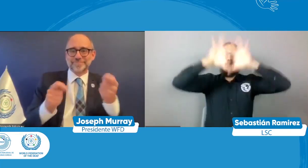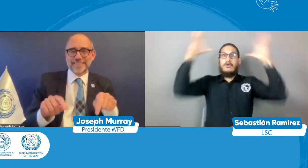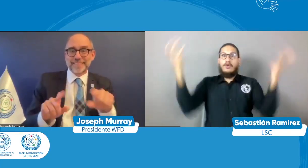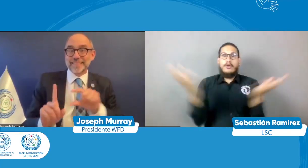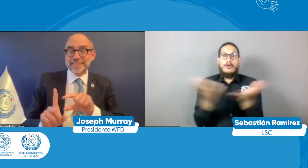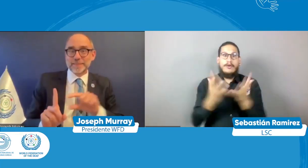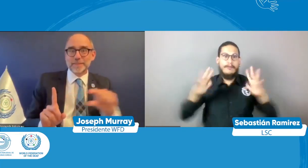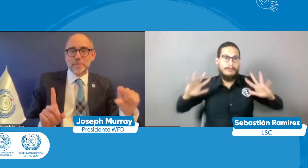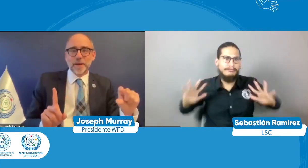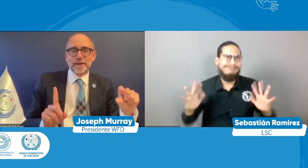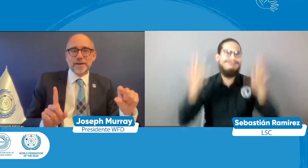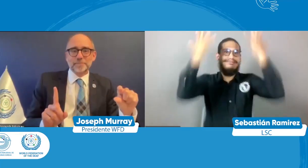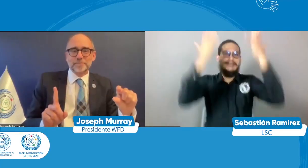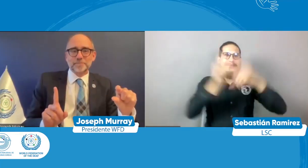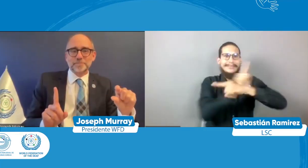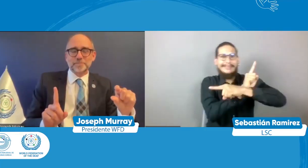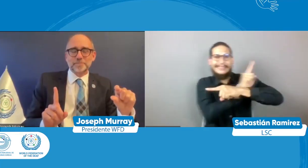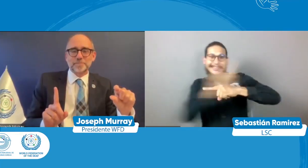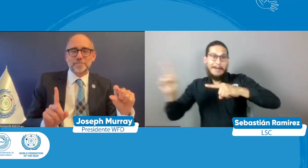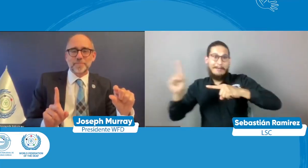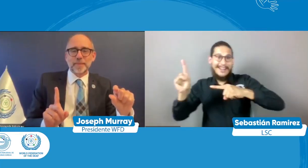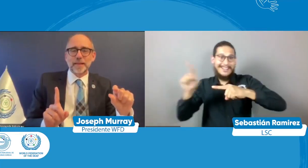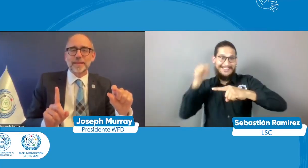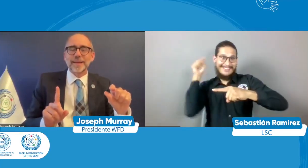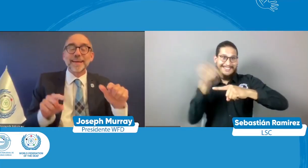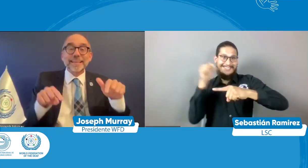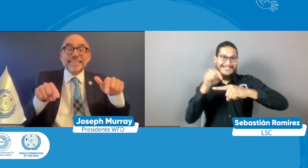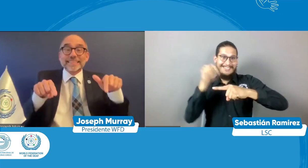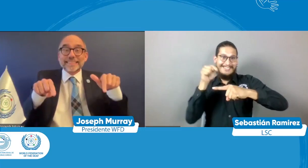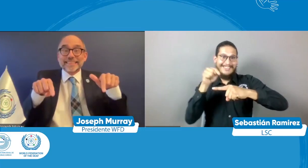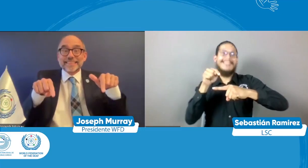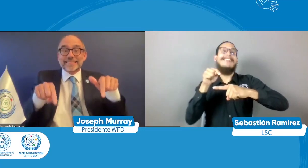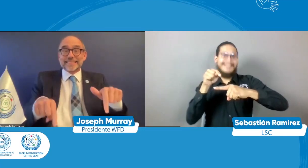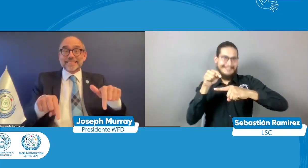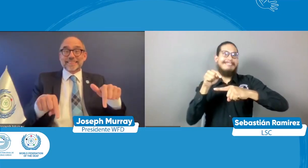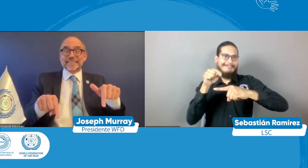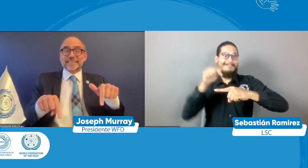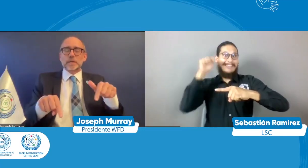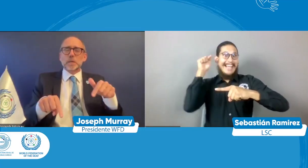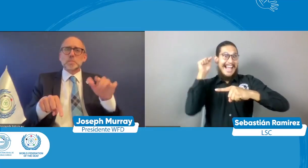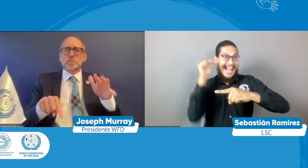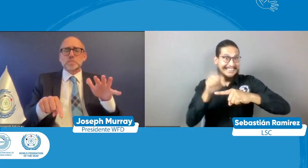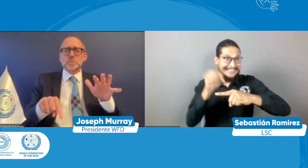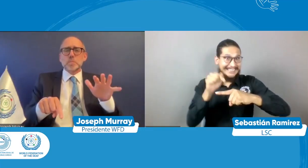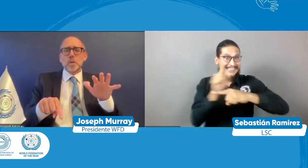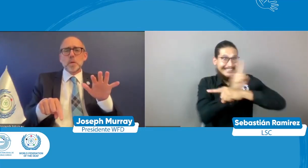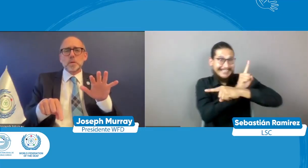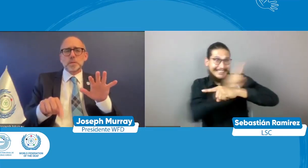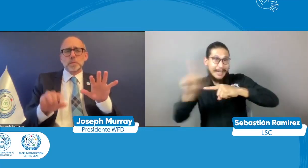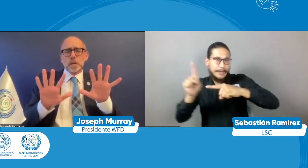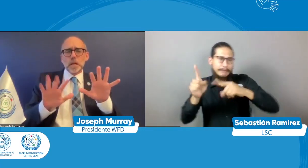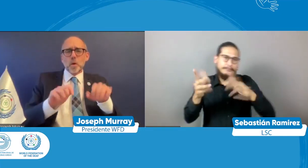así como Henry lo acaba de mencionar pues nosotros estamos en esa celebración también para este año